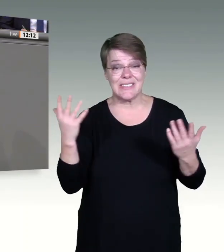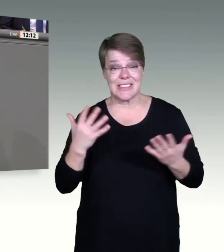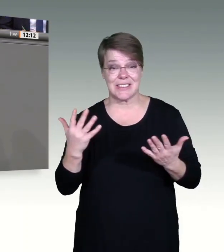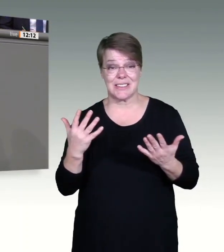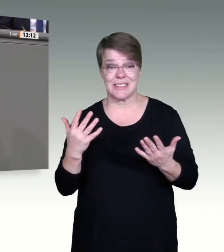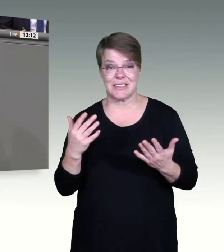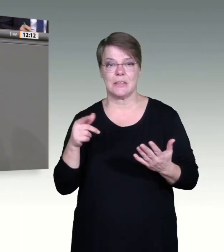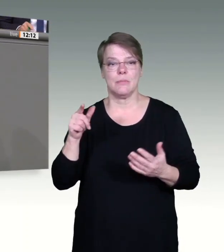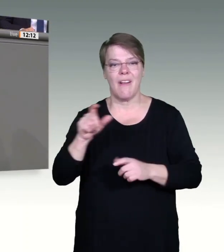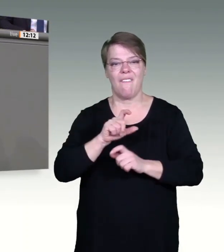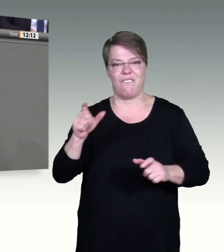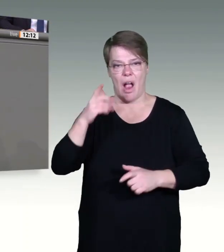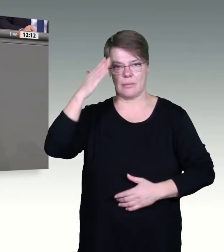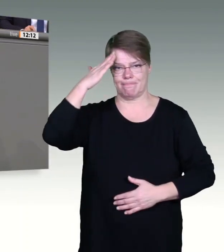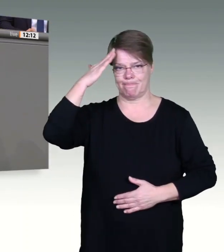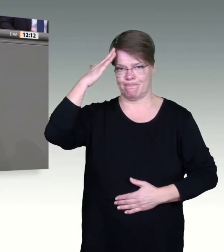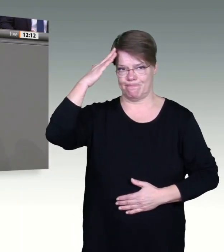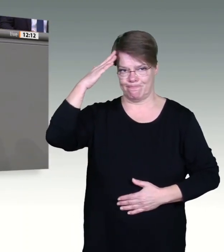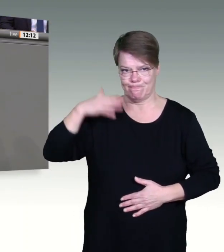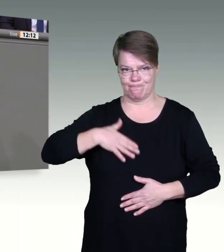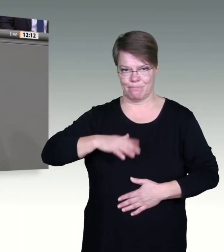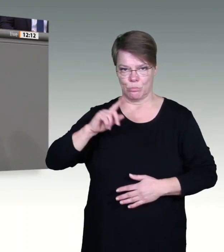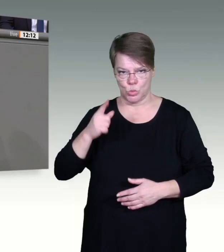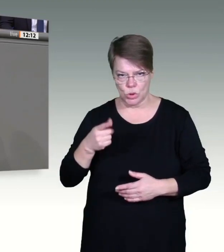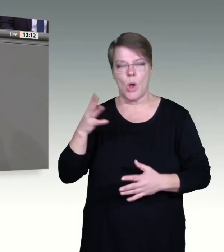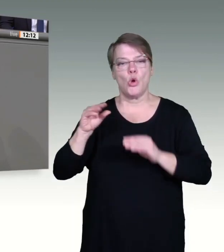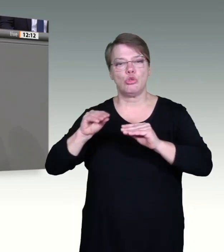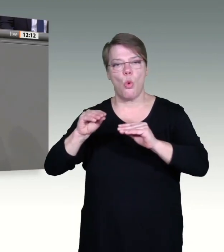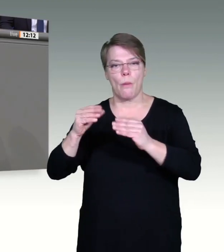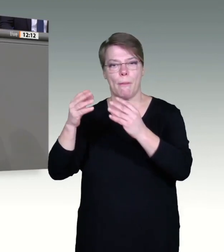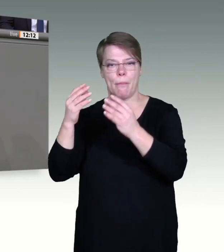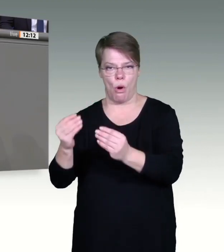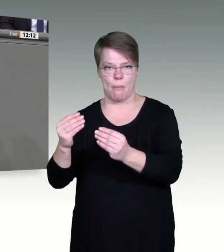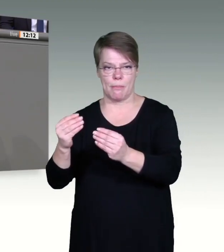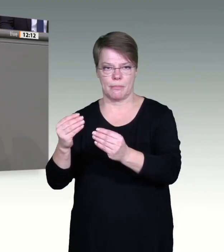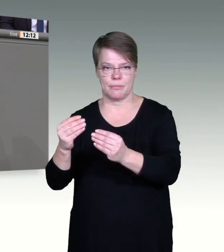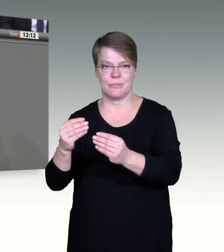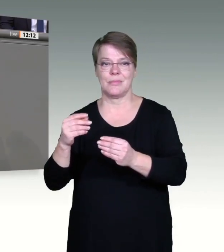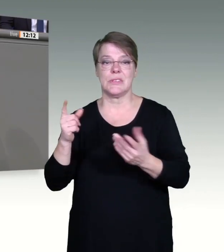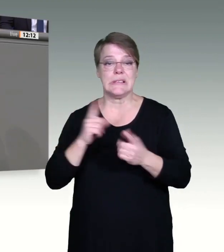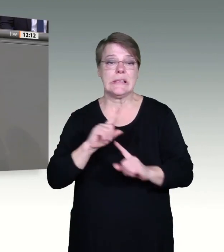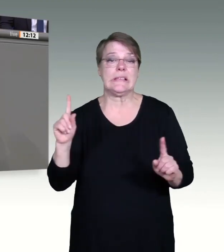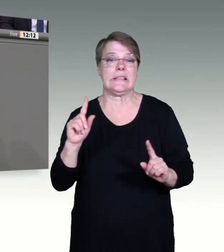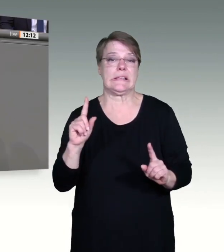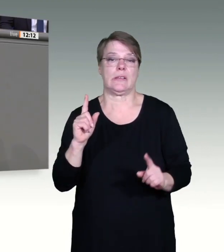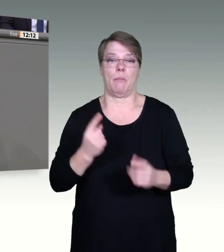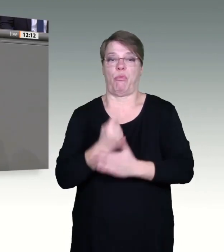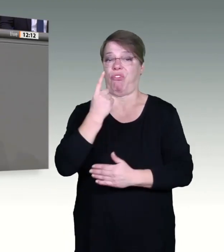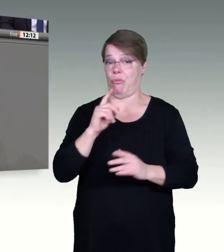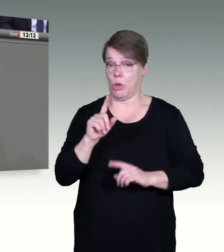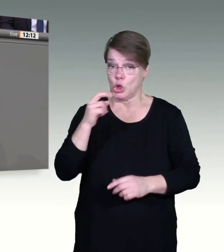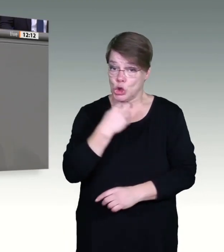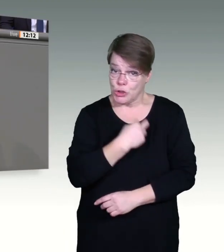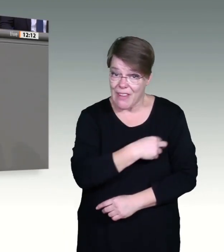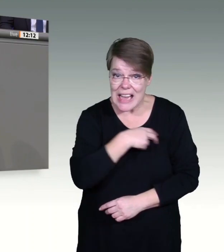erwarten auch von unseren Ärztinnen und Ärzten, dass sie von ihrer Delegationsmöglichkeit Gebrauch machen. Denn beispielsweise auch